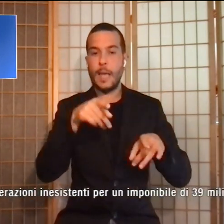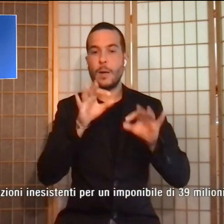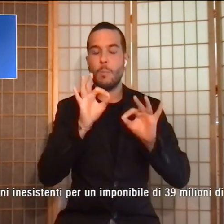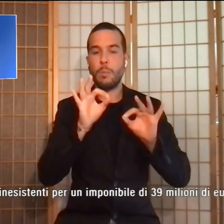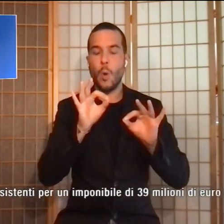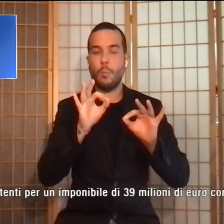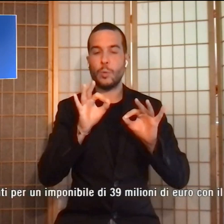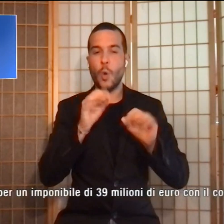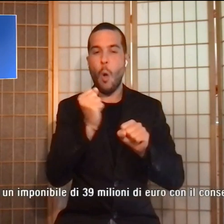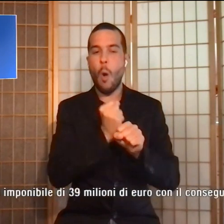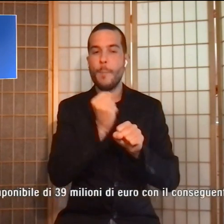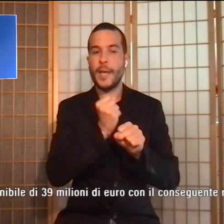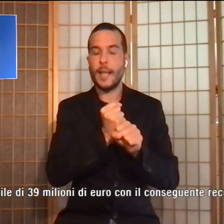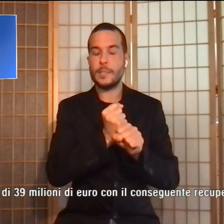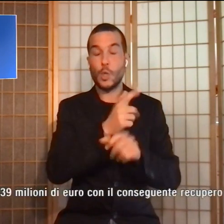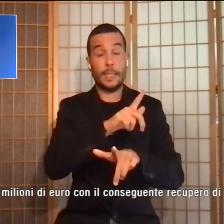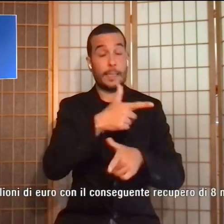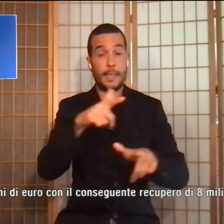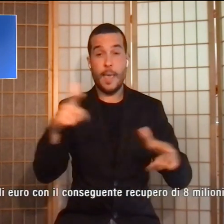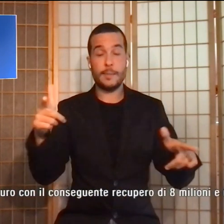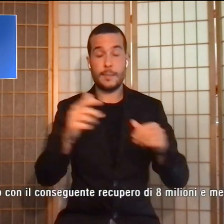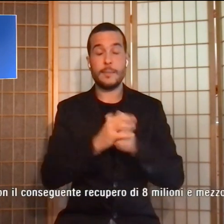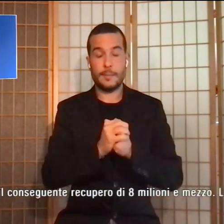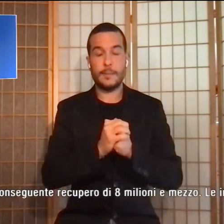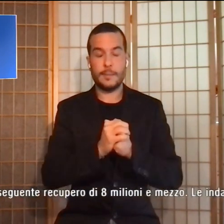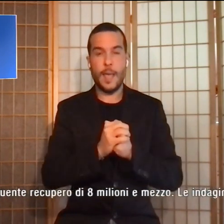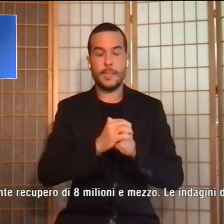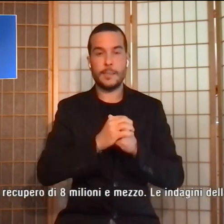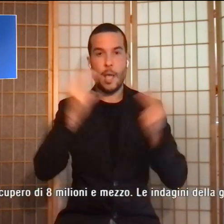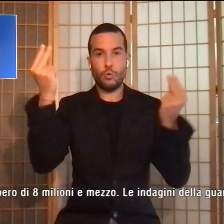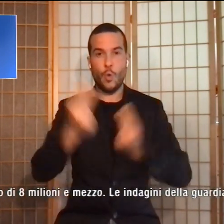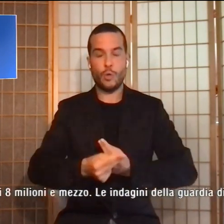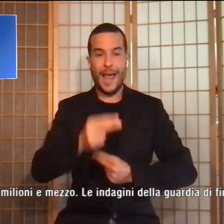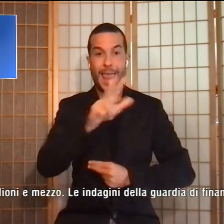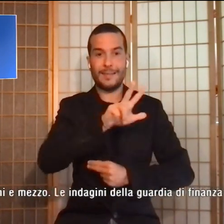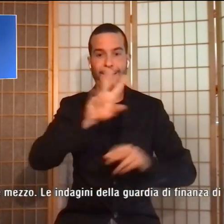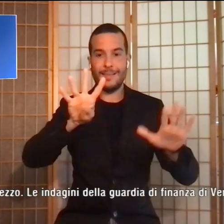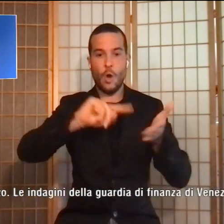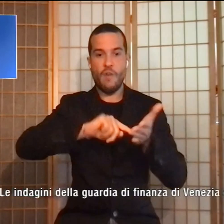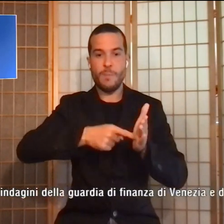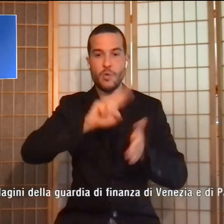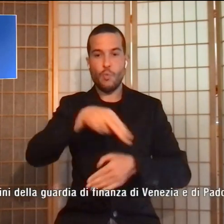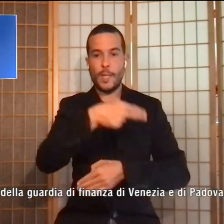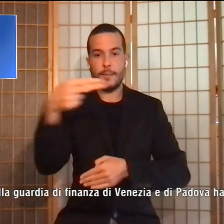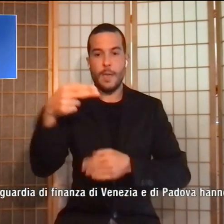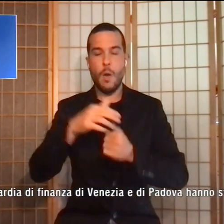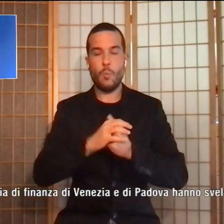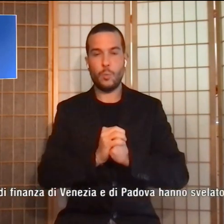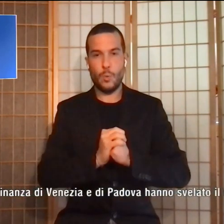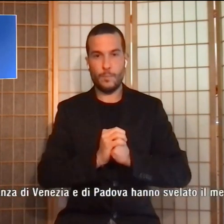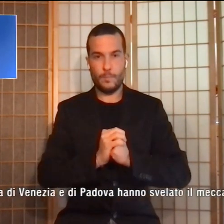inesistenti per un imponibile di 39 milioni di euro con il